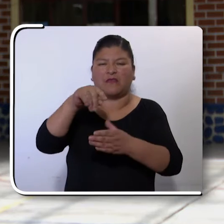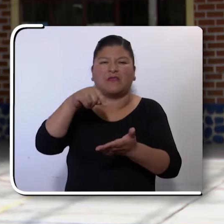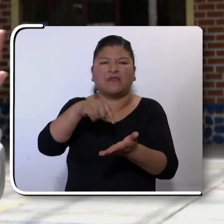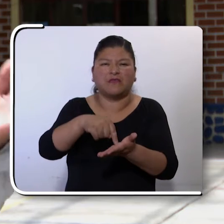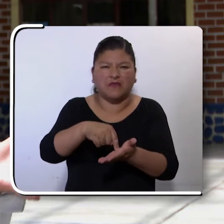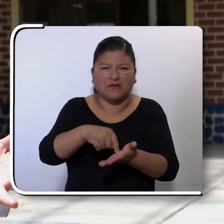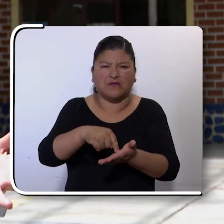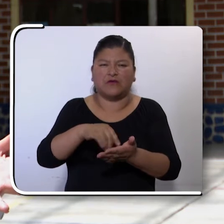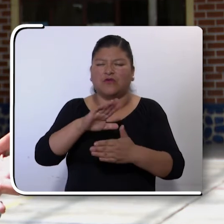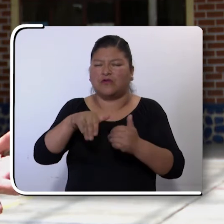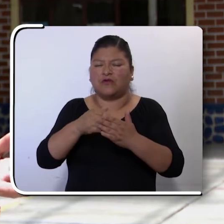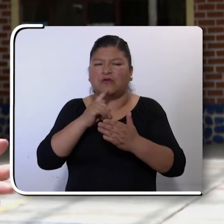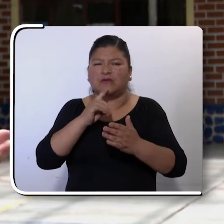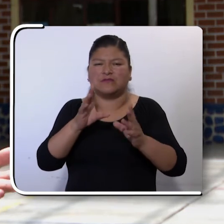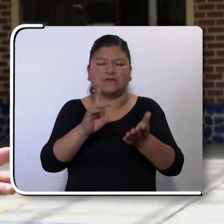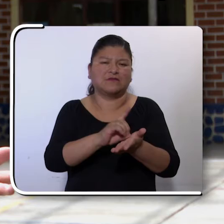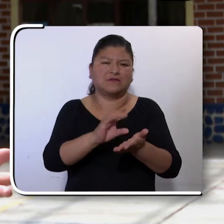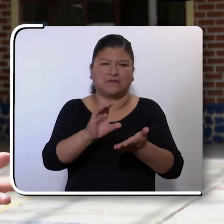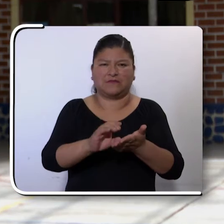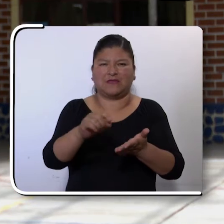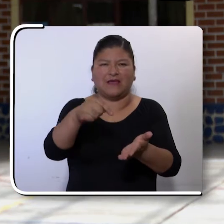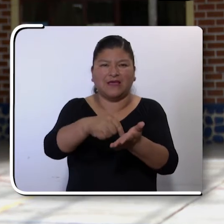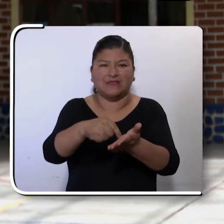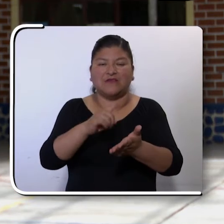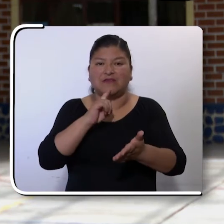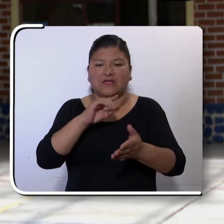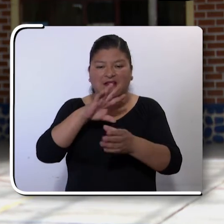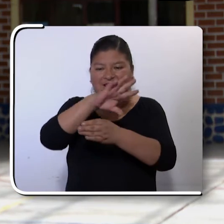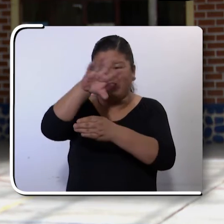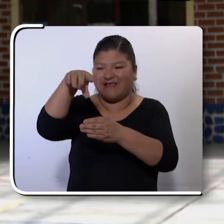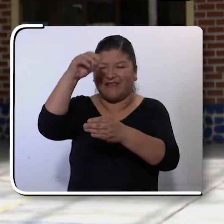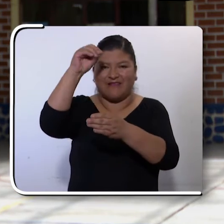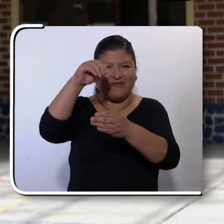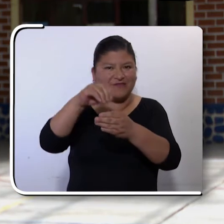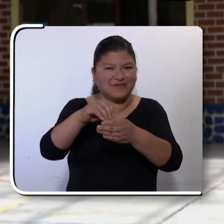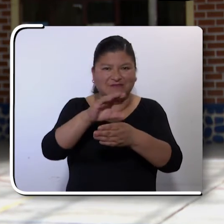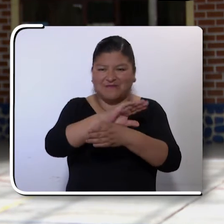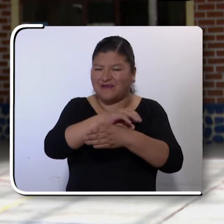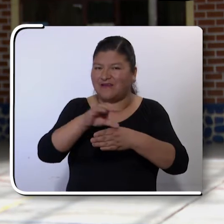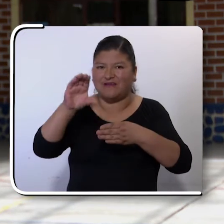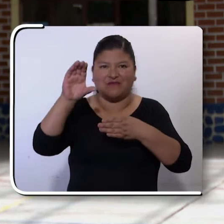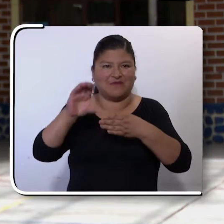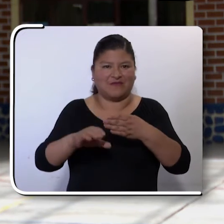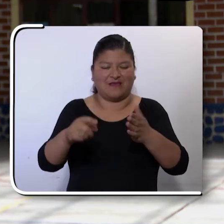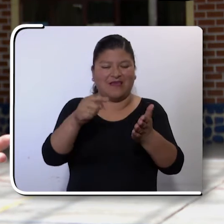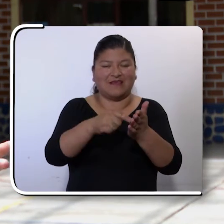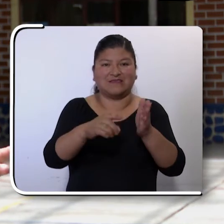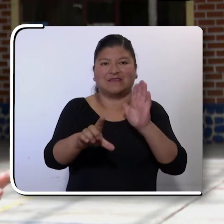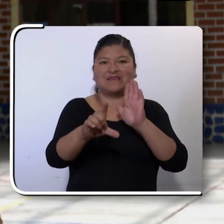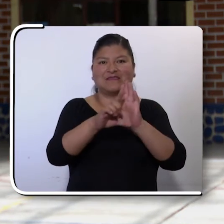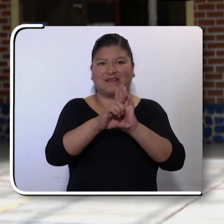Dentro de lo que es la discapacidad en cuestión a educación, esta debe ser totalmente inclusiva. Entonces, estas leyes nos vienen a